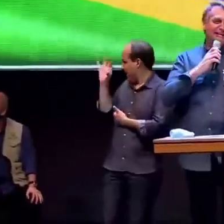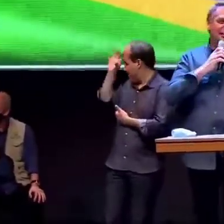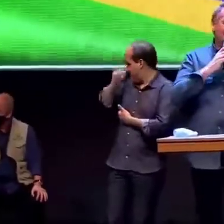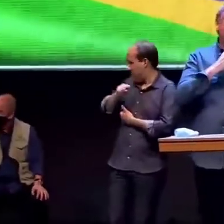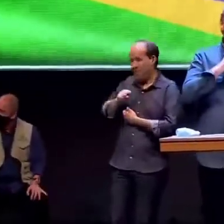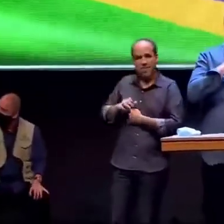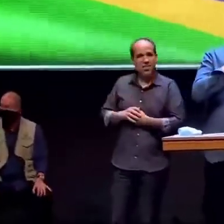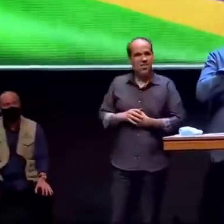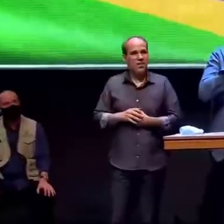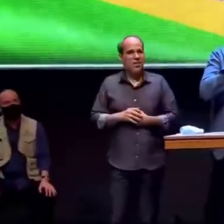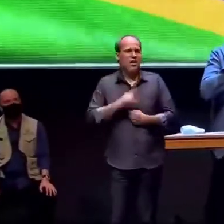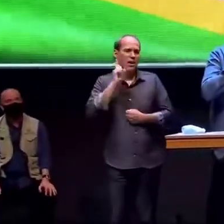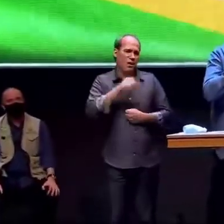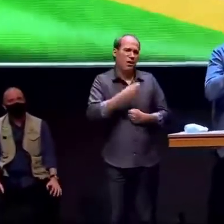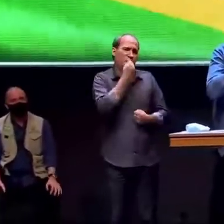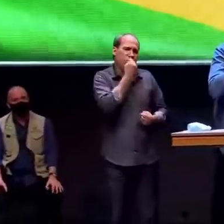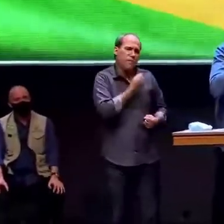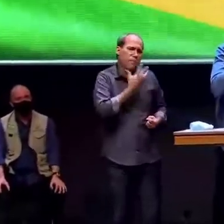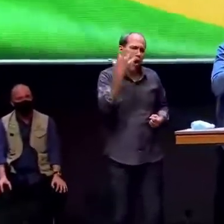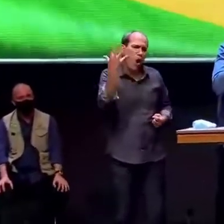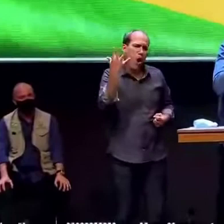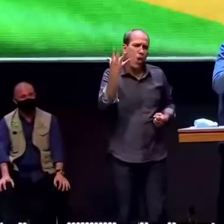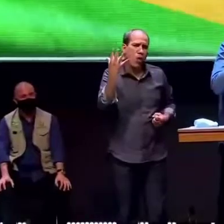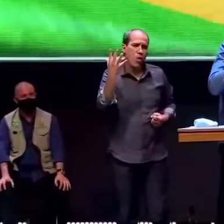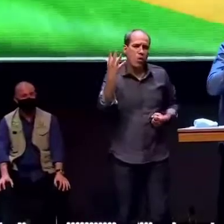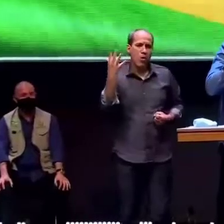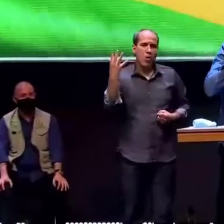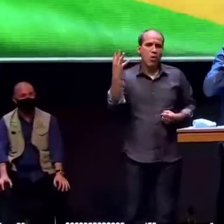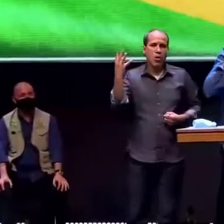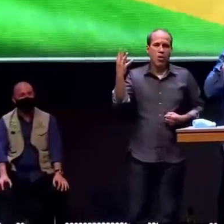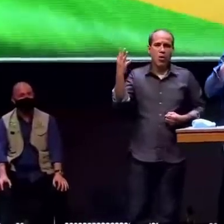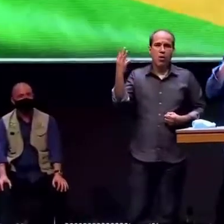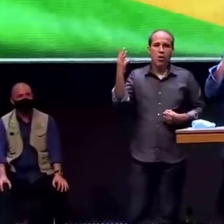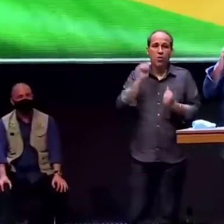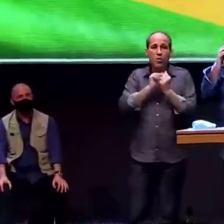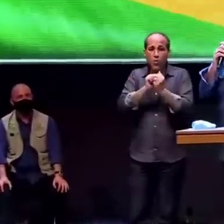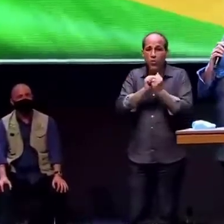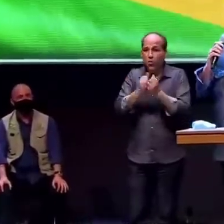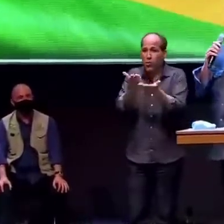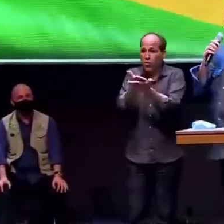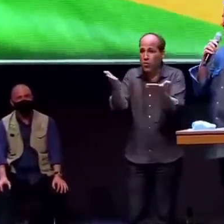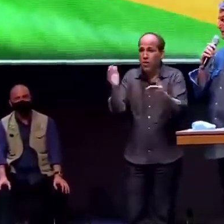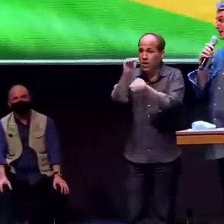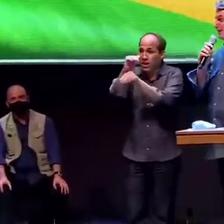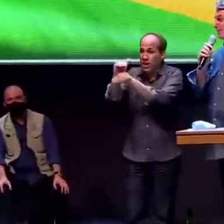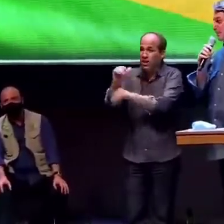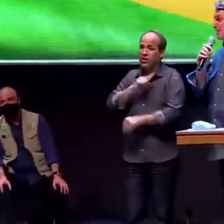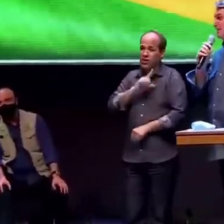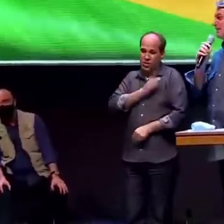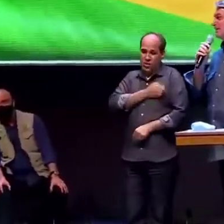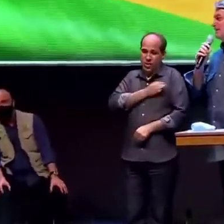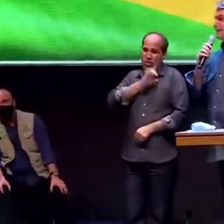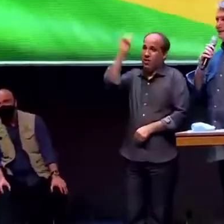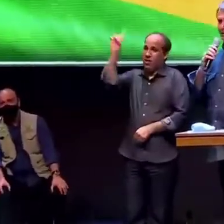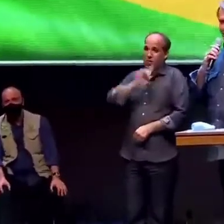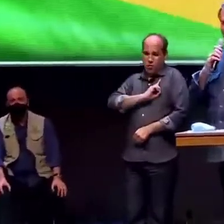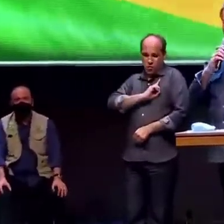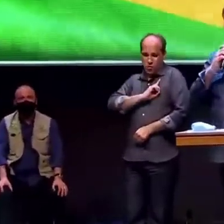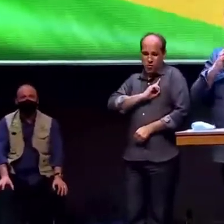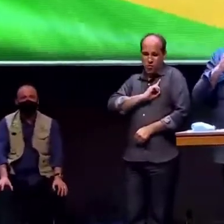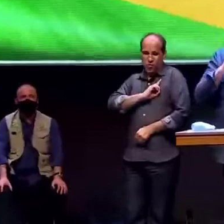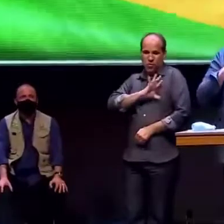e é muito bom estar entre aqueles que tem Deus no coração então saudação a todos vocês